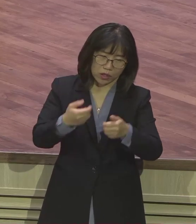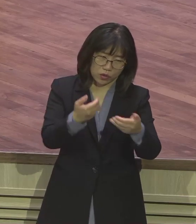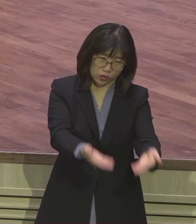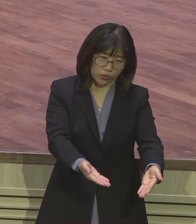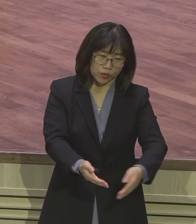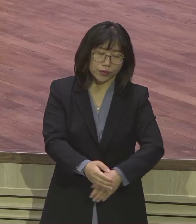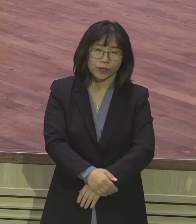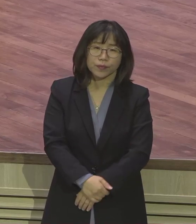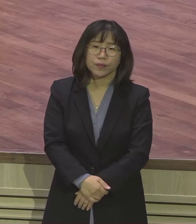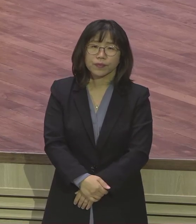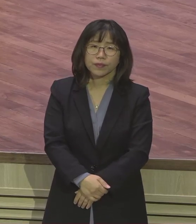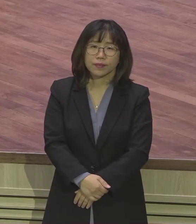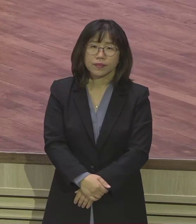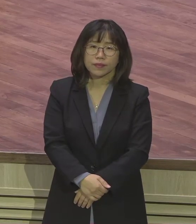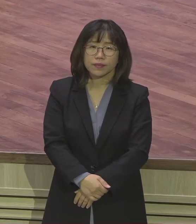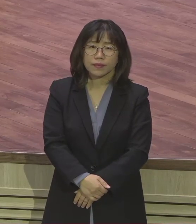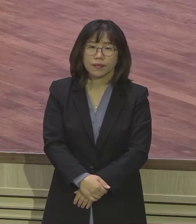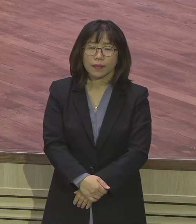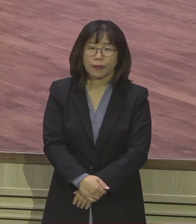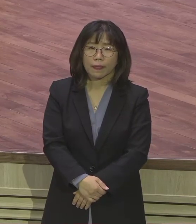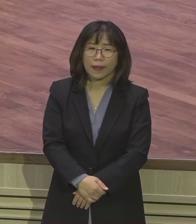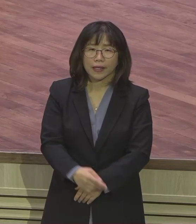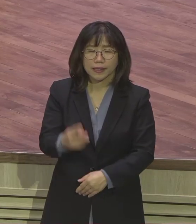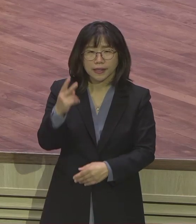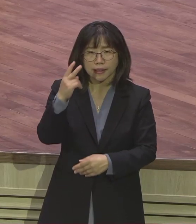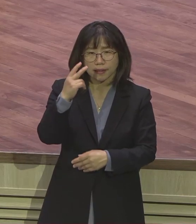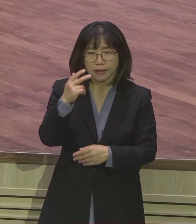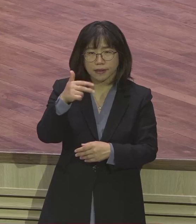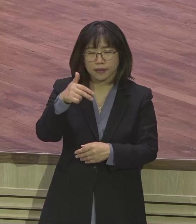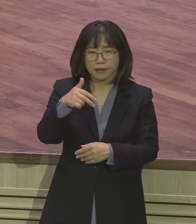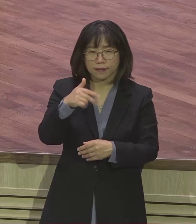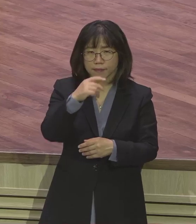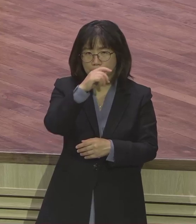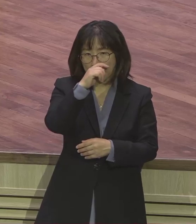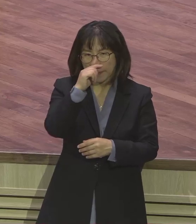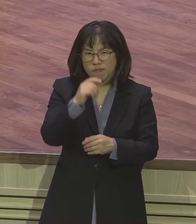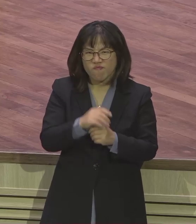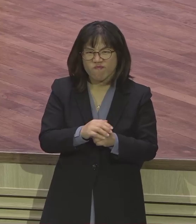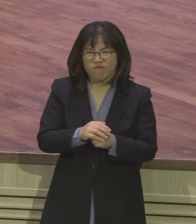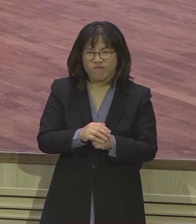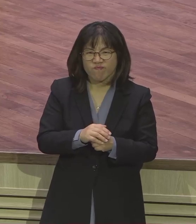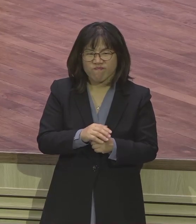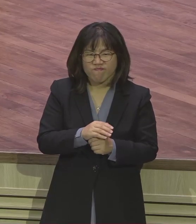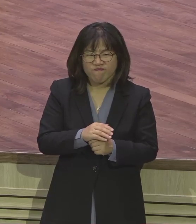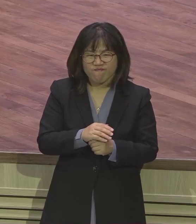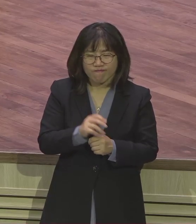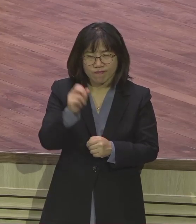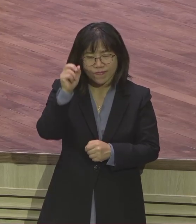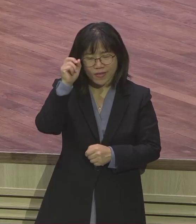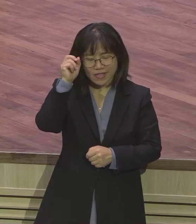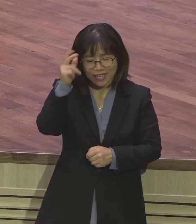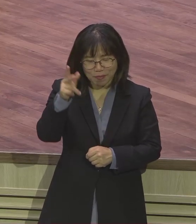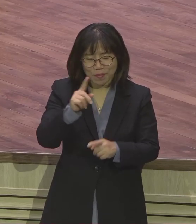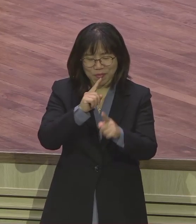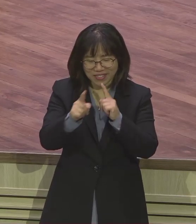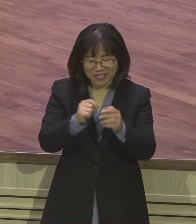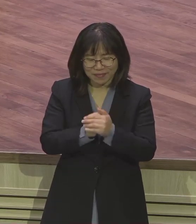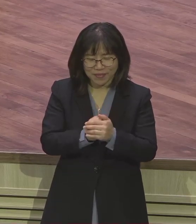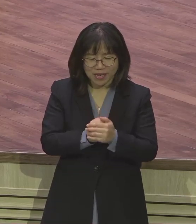자문 22장 6제를 보면 이렇게 강조합니다. 마땅히 해갈 길을 아예 가르치라. 그리하면 늙어도 그것을 떠나지 아니하리라.